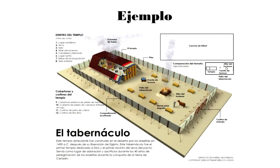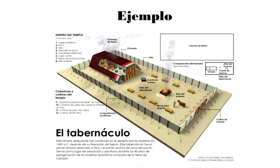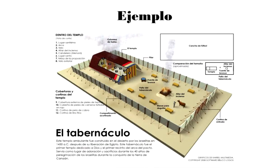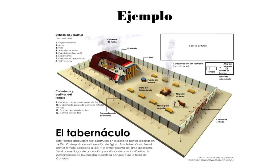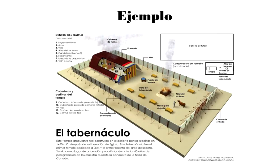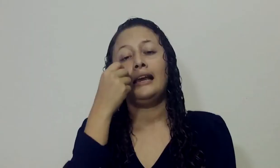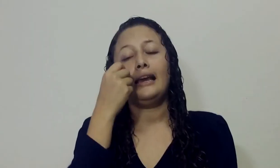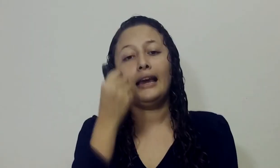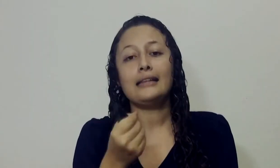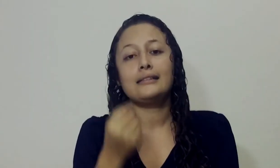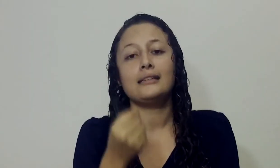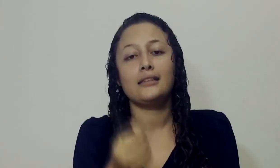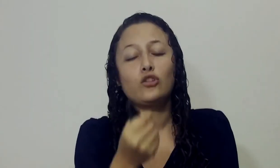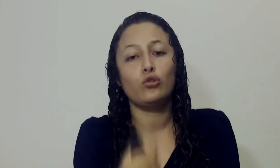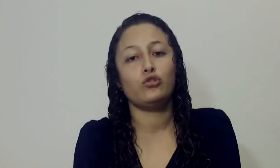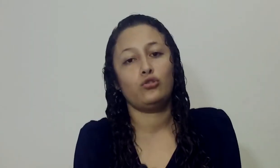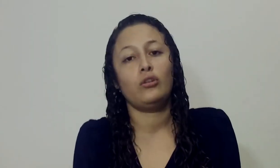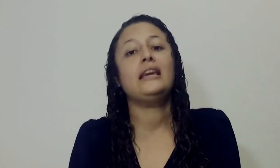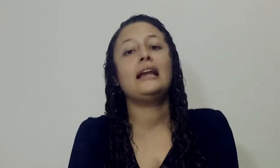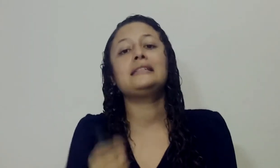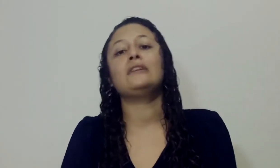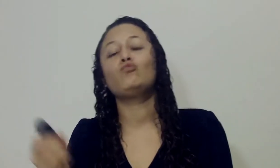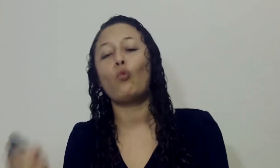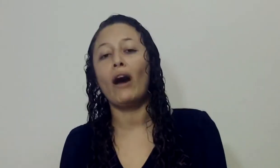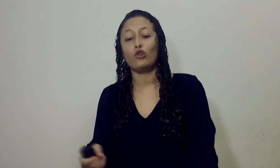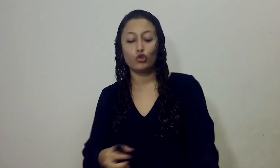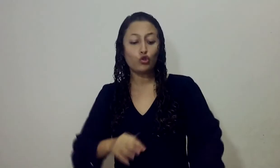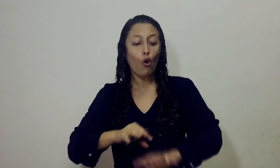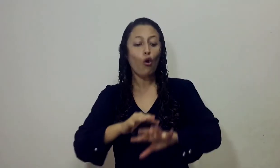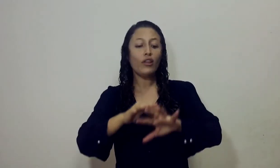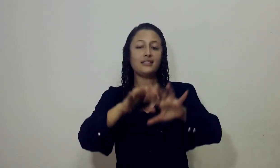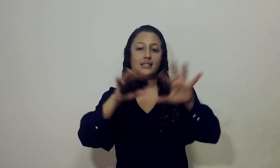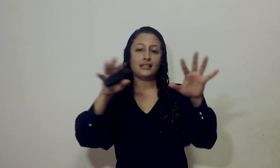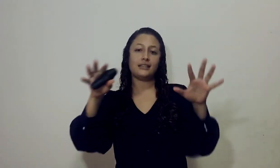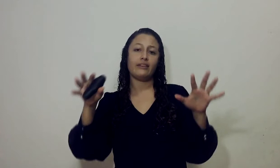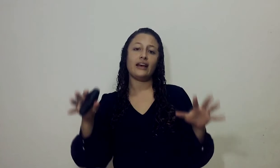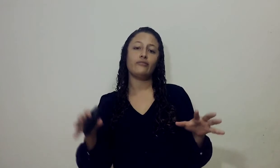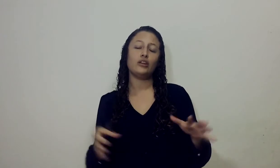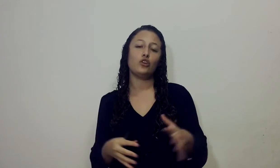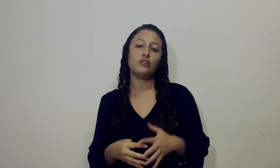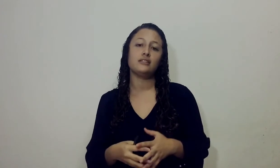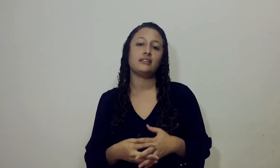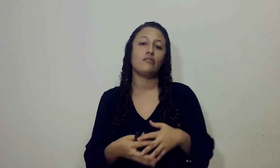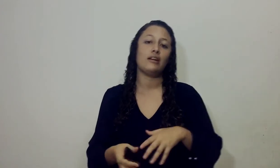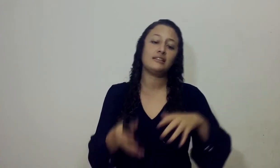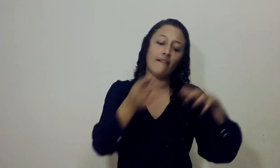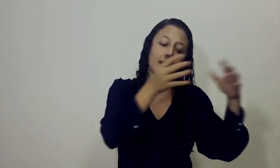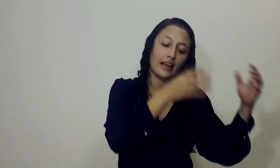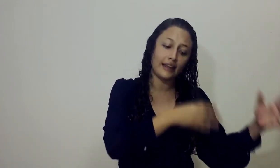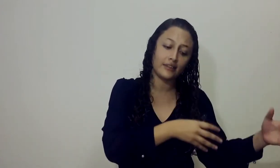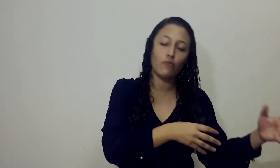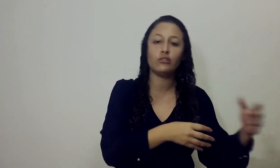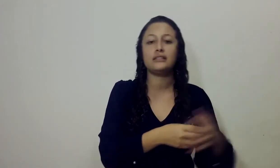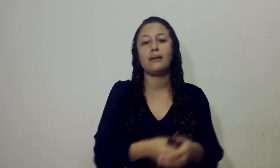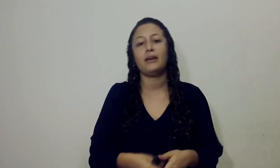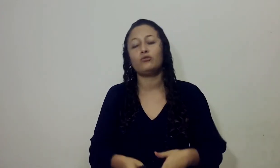Biblia Es el sacerdocio y el santuario Todas esas actividades religiosas Que se realizaban